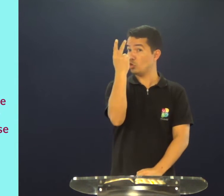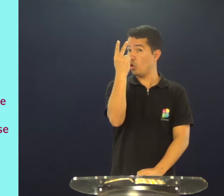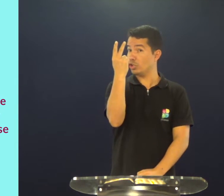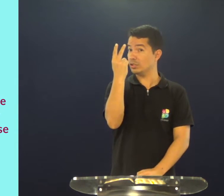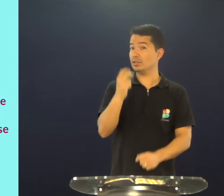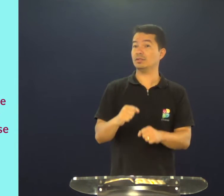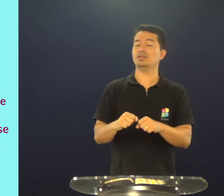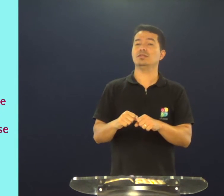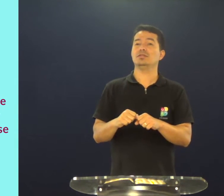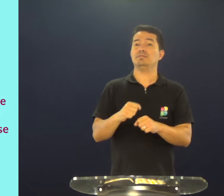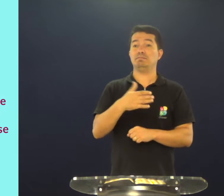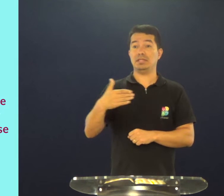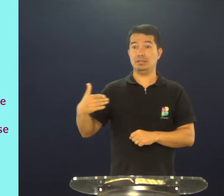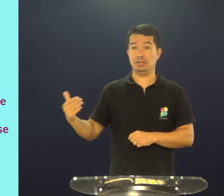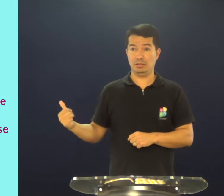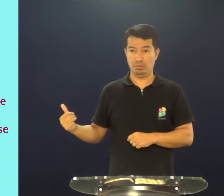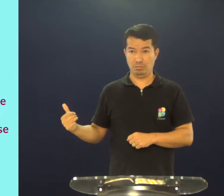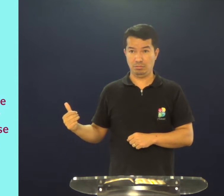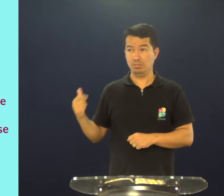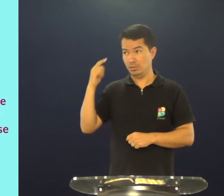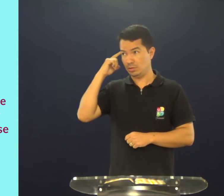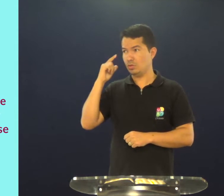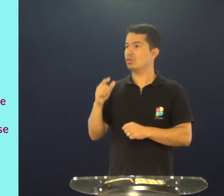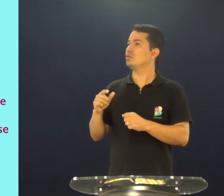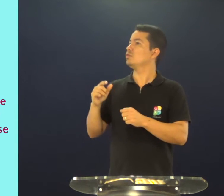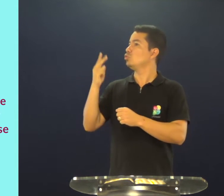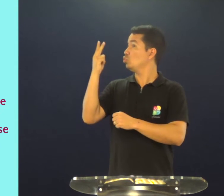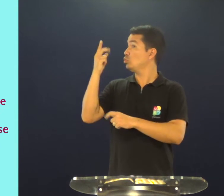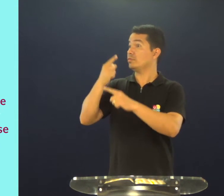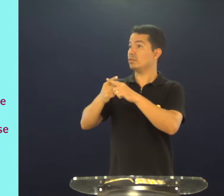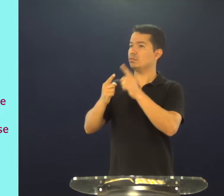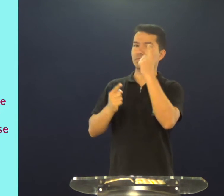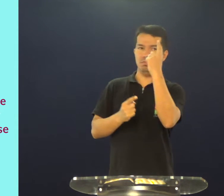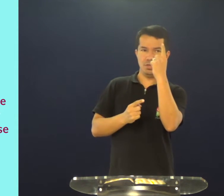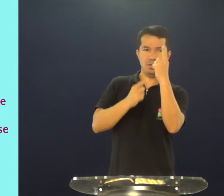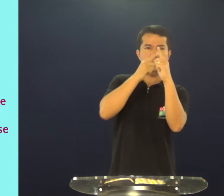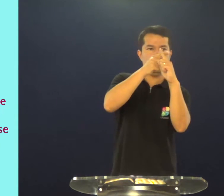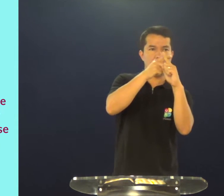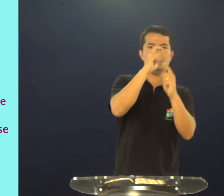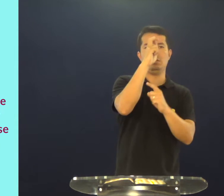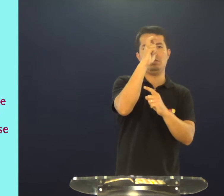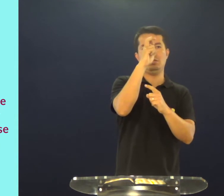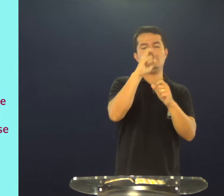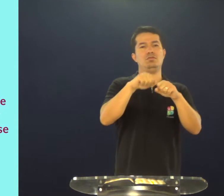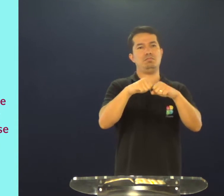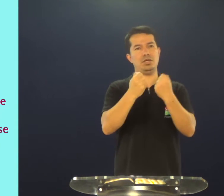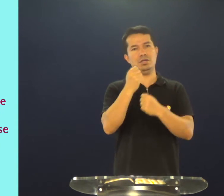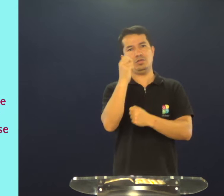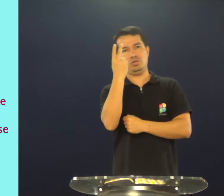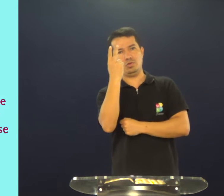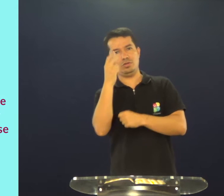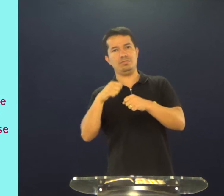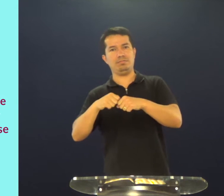sete pães, alguns pães e alguns peixes foram multiplicados,